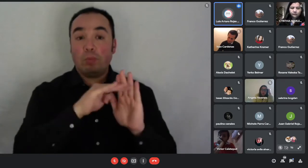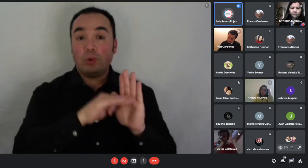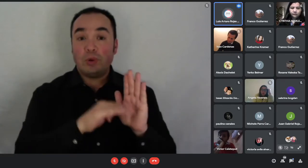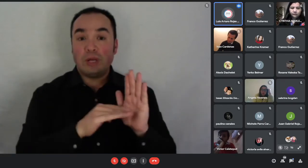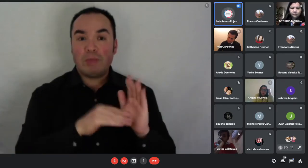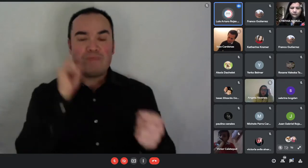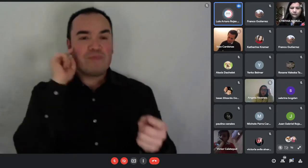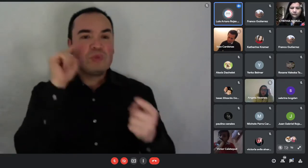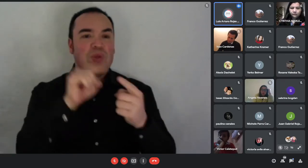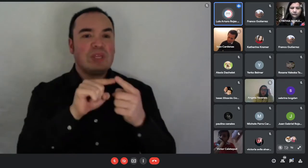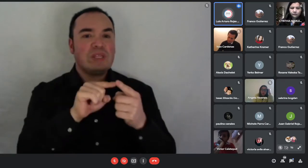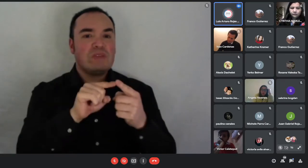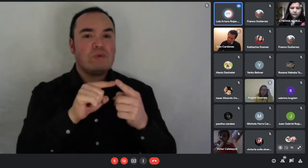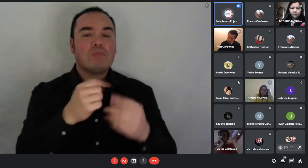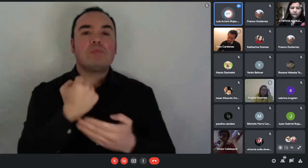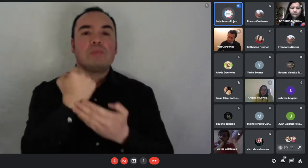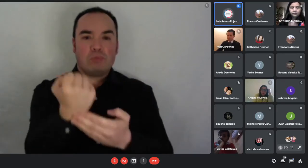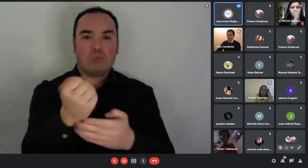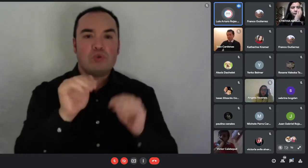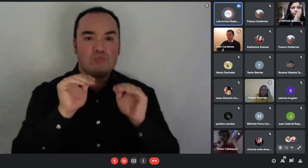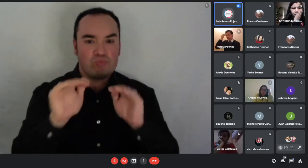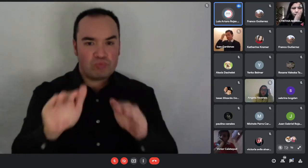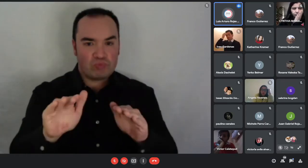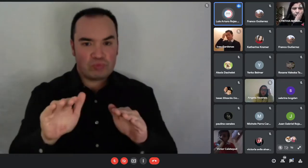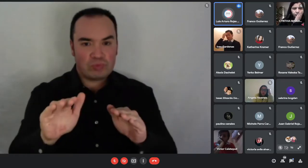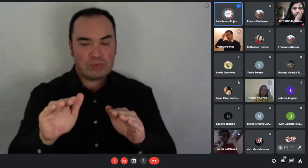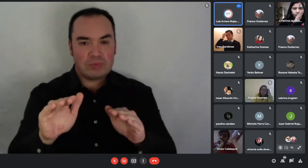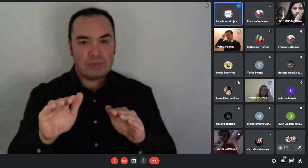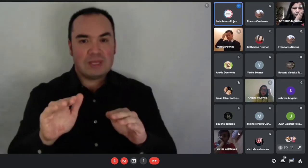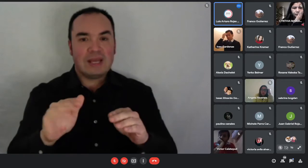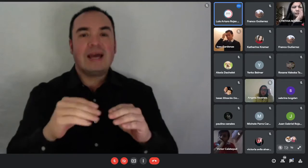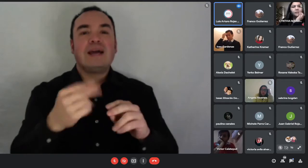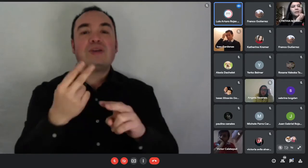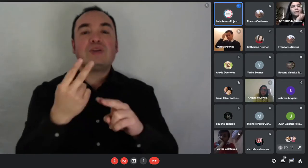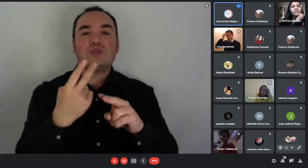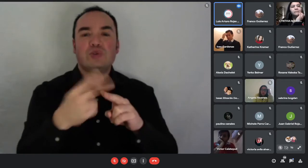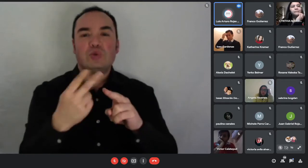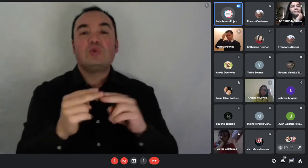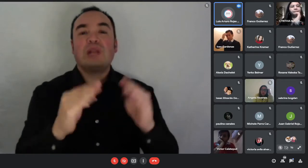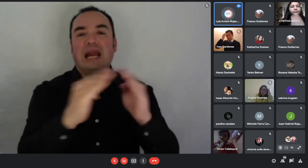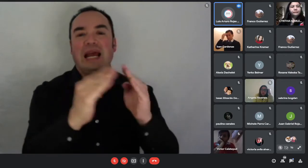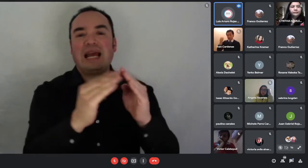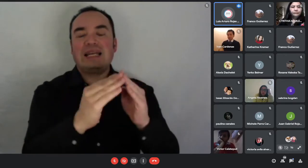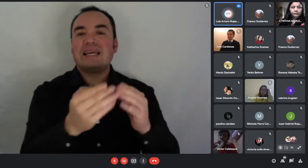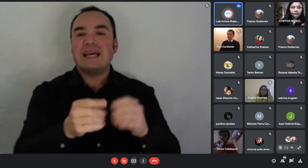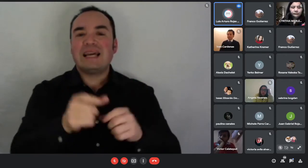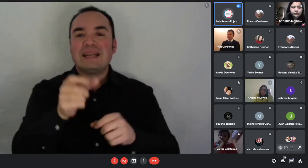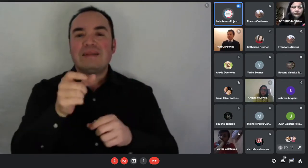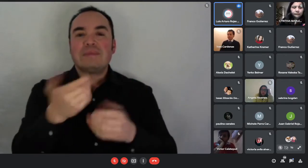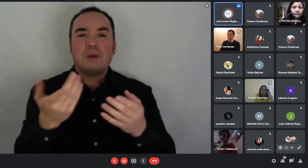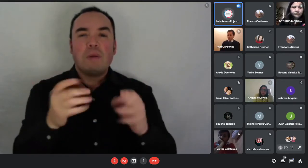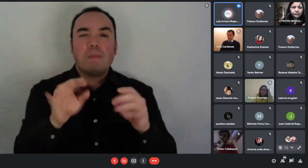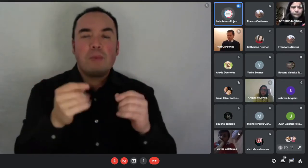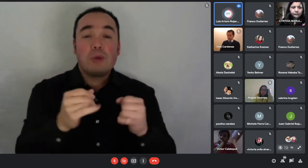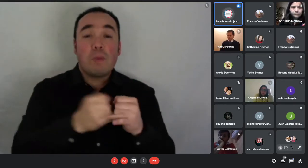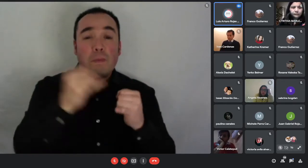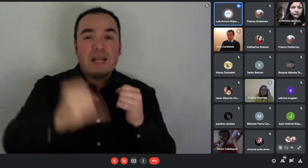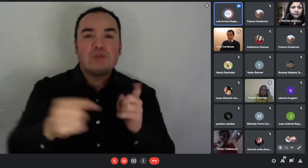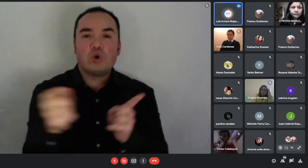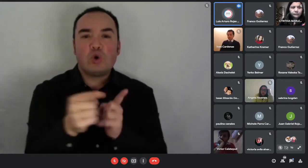carácter transitorio. ¿Por qué transitorio? Porque es un subsidio que tiene un tiempo determinado de duración máxima para ser